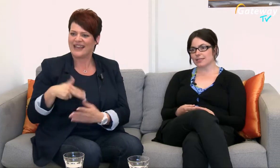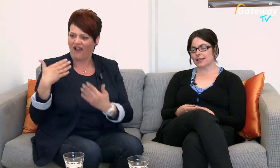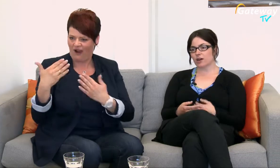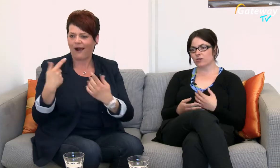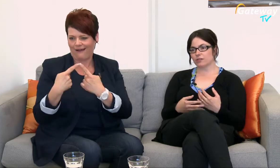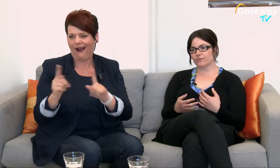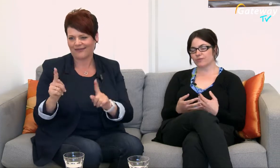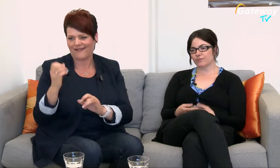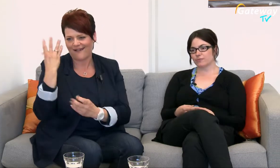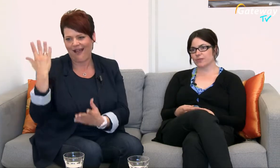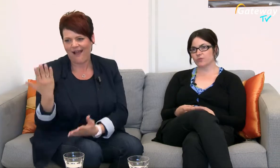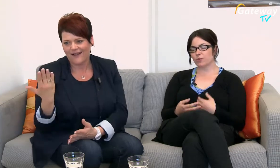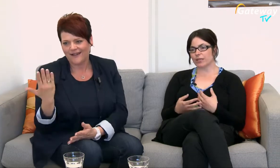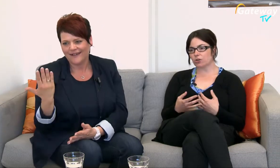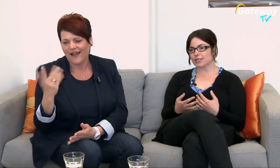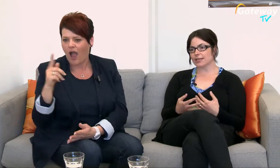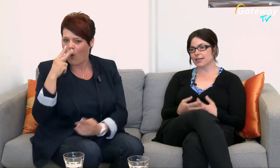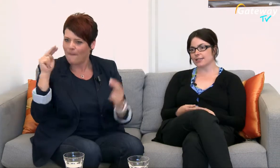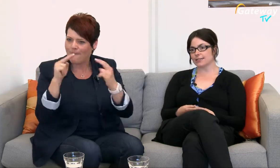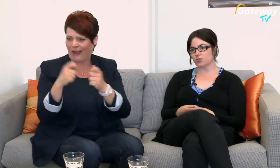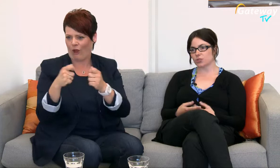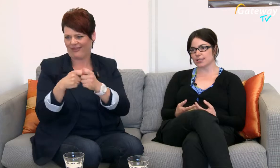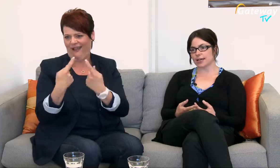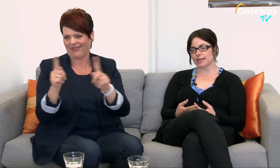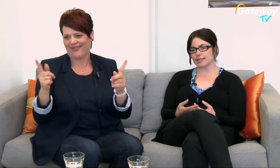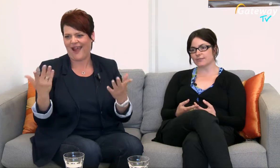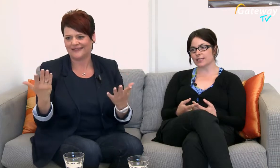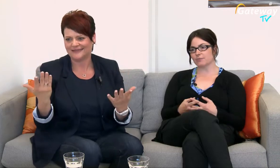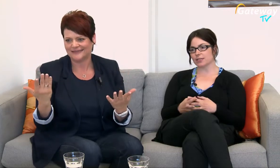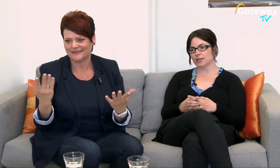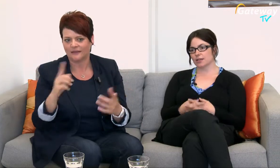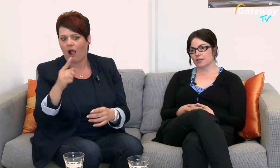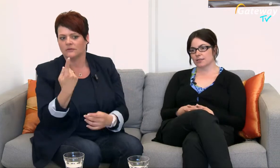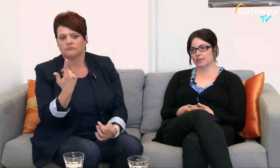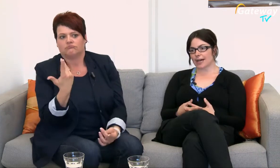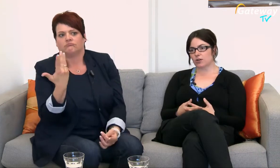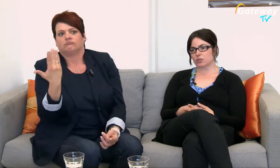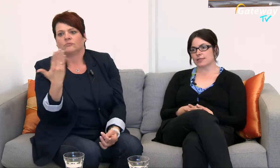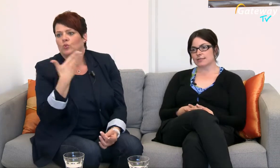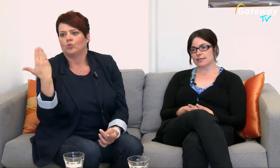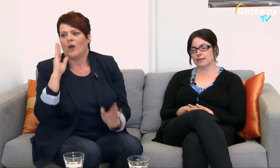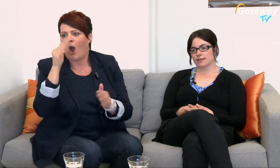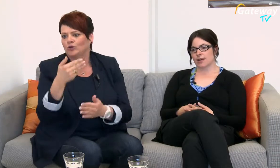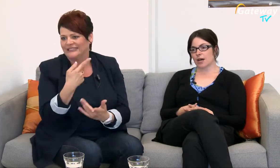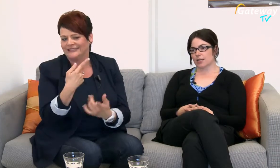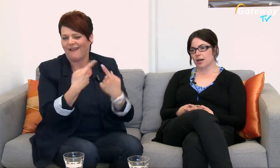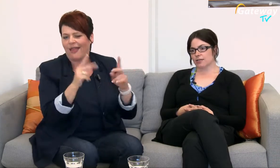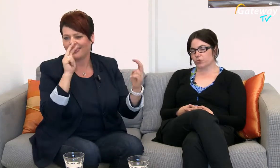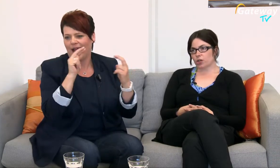klar auch, also vom Blickkontakt her ist das natürlich ganz anders, als wenn jemand kein Autist ist Aber da, also von der